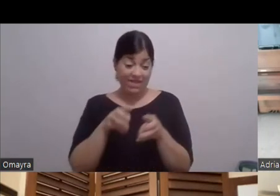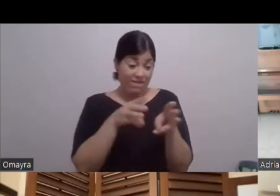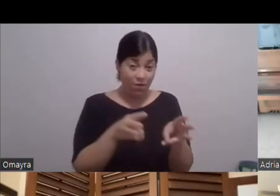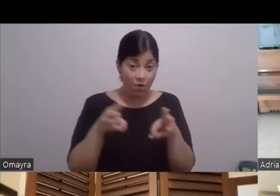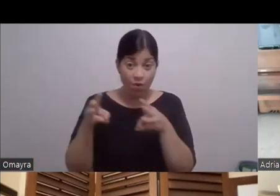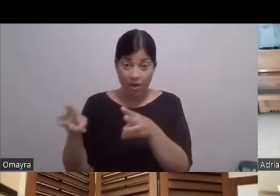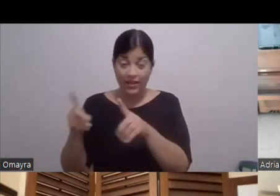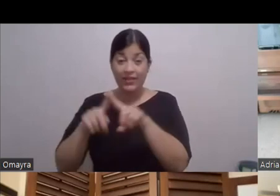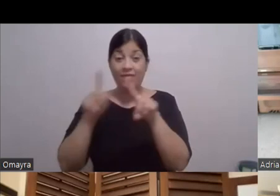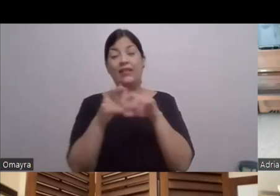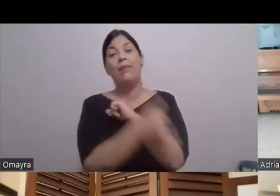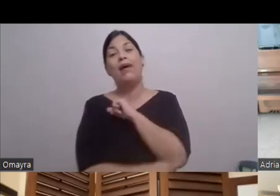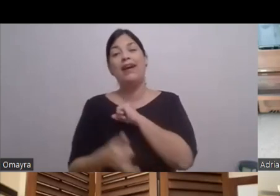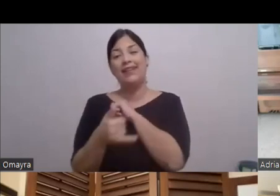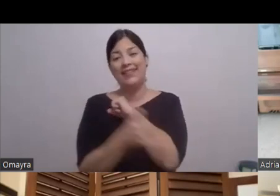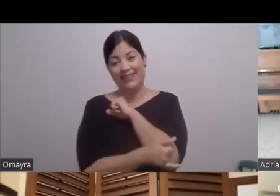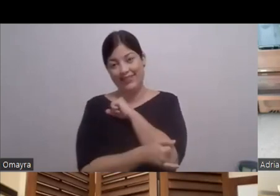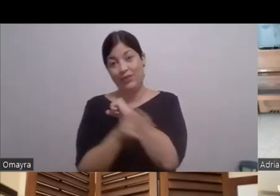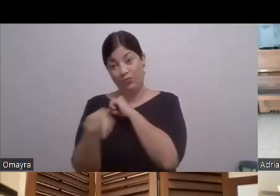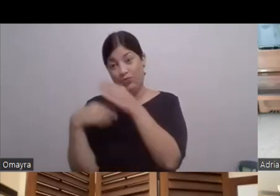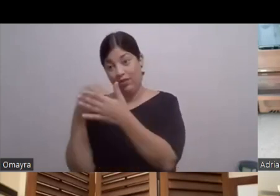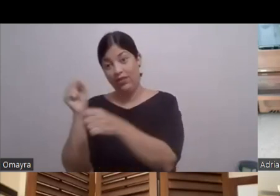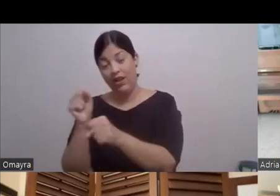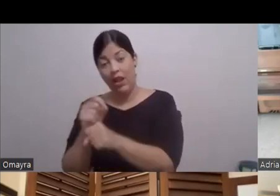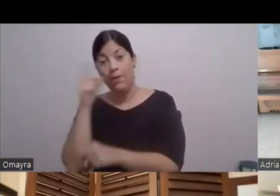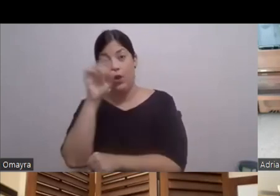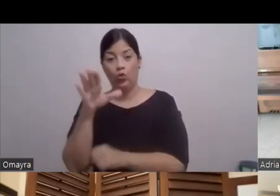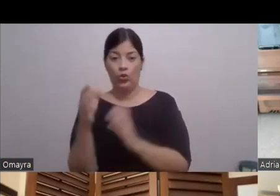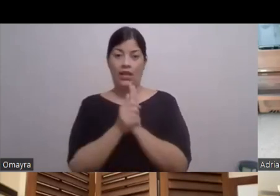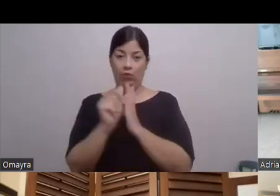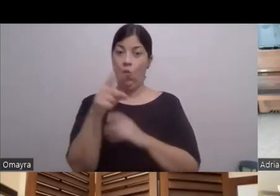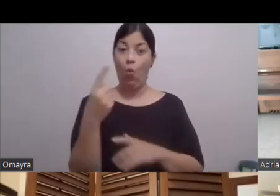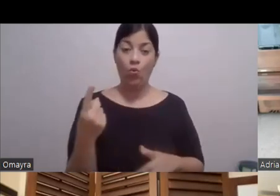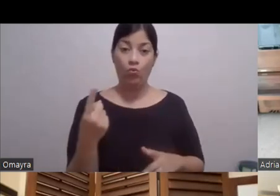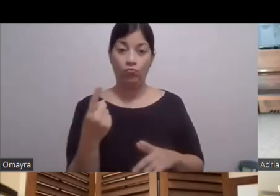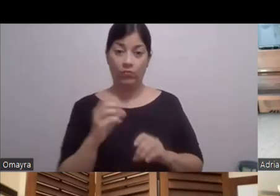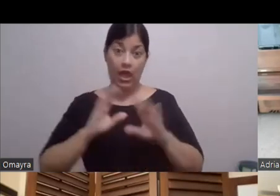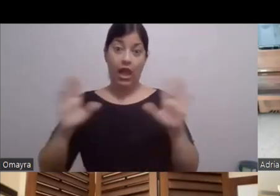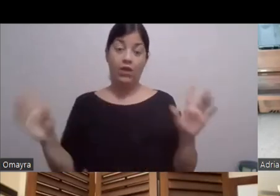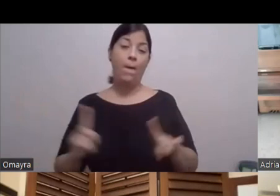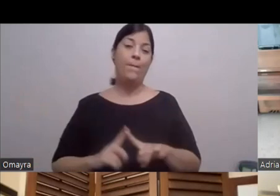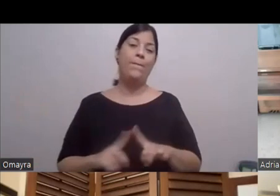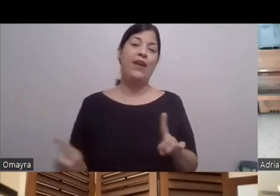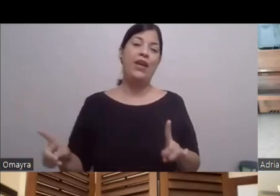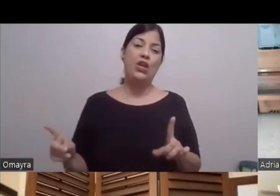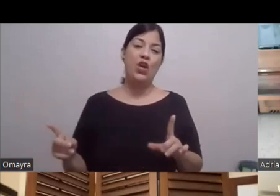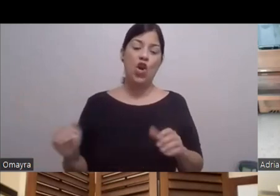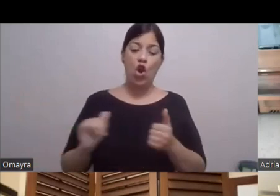A los que llegas a hacer Tu trabajo? Porque tu talento es uno Obviamente Y está mega aprobado Pero la dinámica De trabajo En